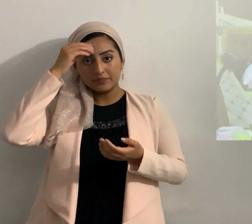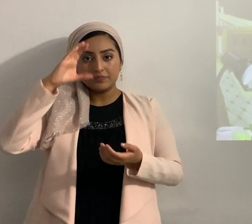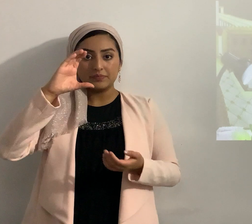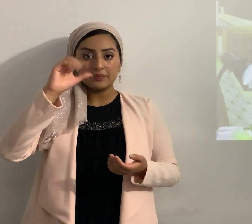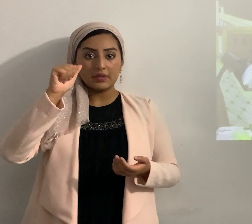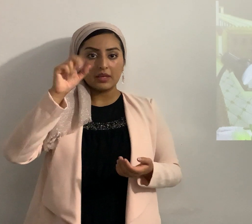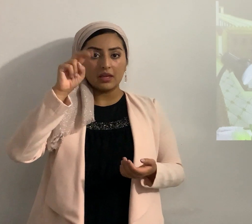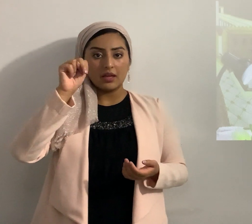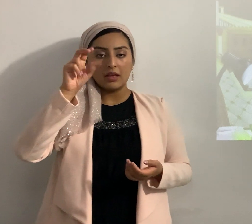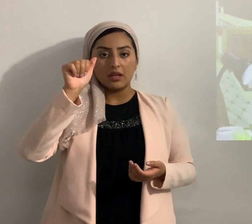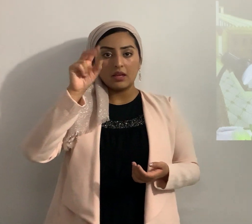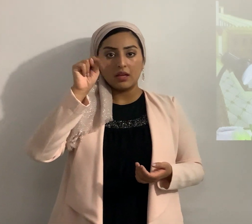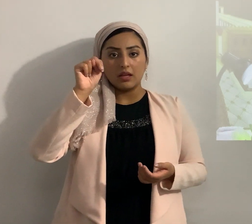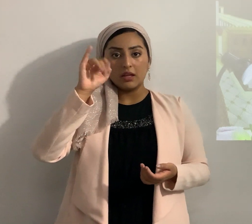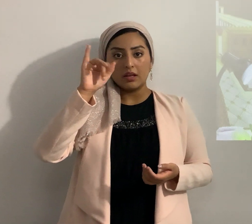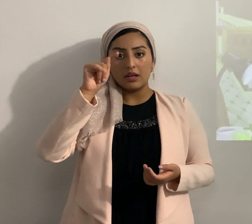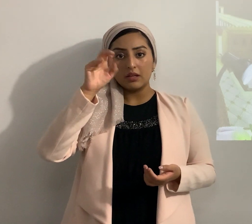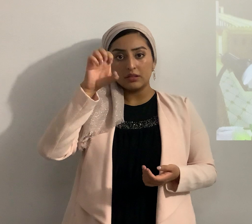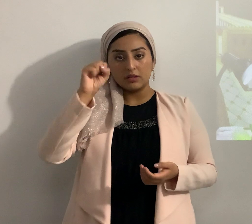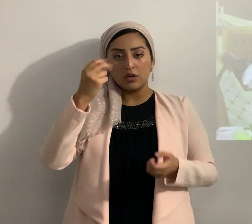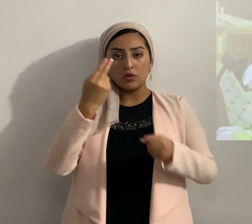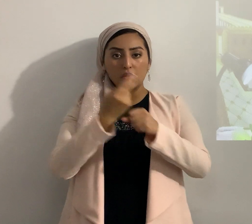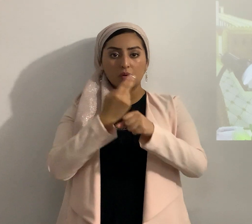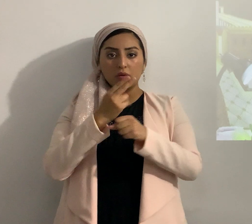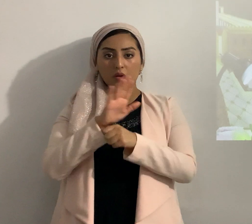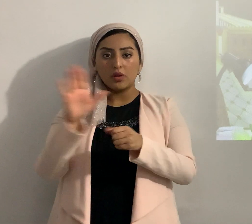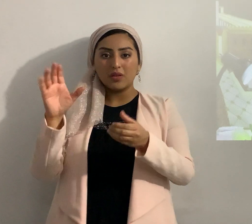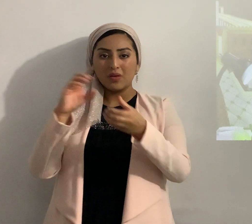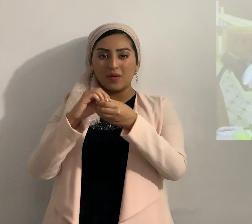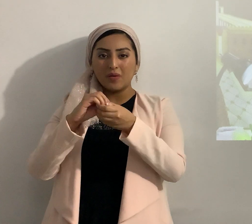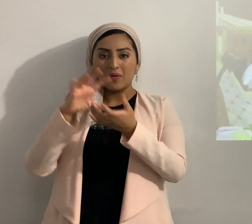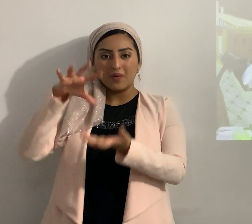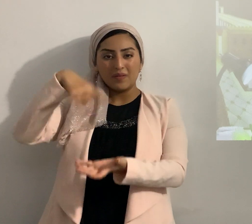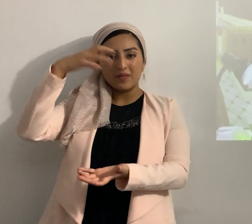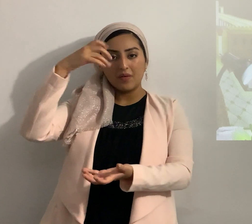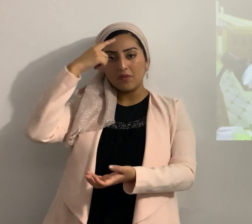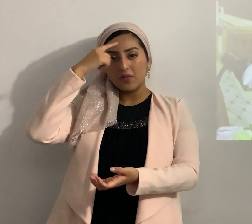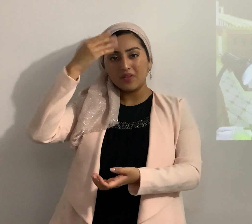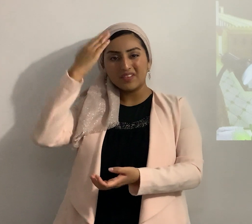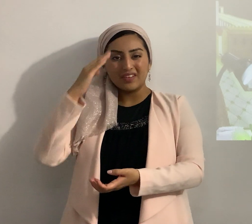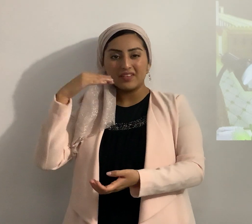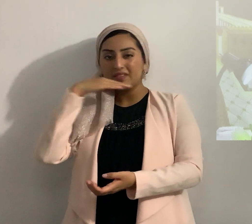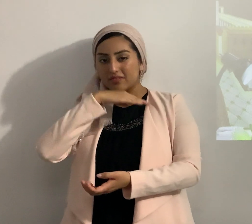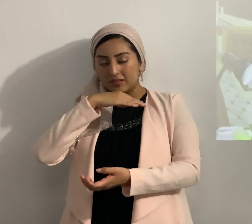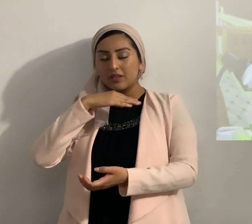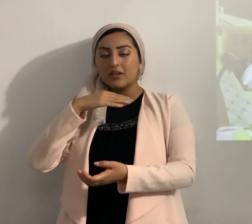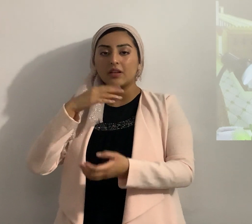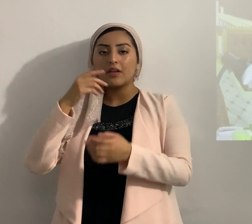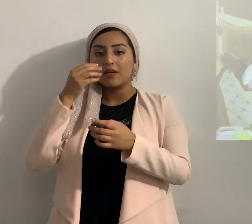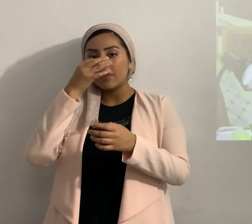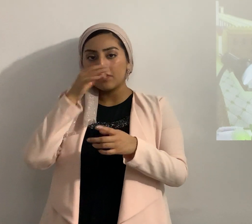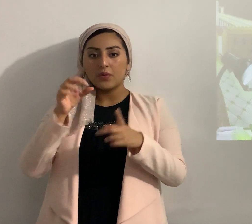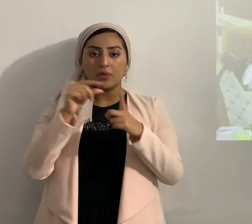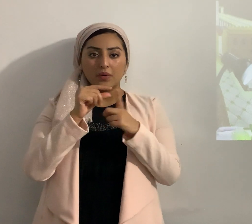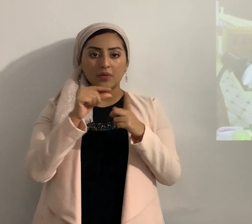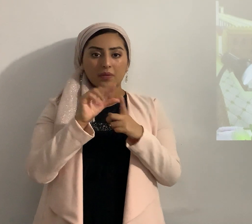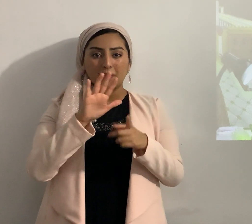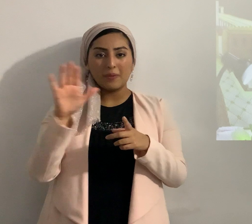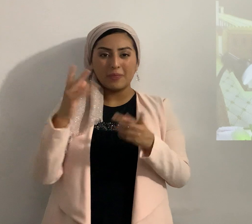los usaban en sus cultos paganos en pocas palabras amados hermanos en cultos satánicos